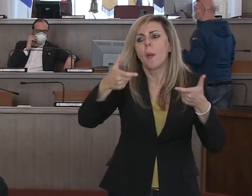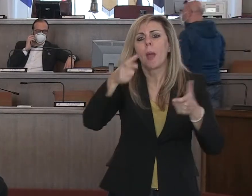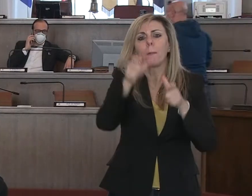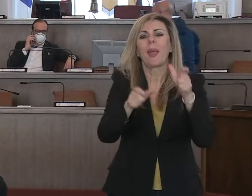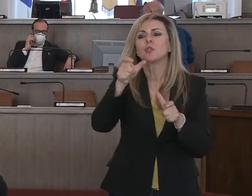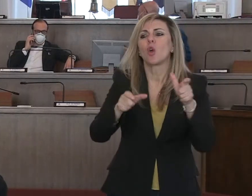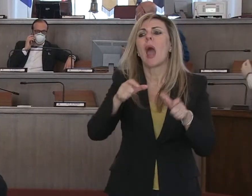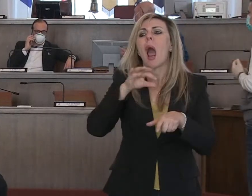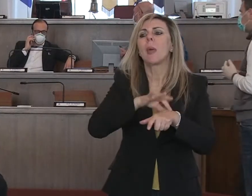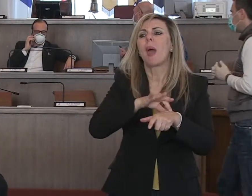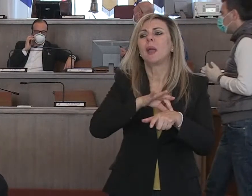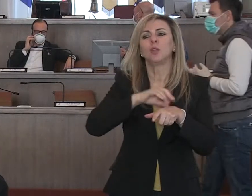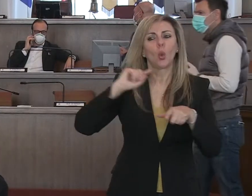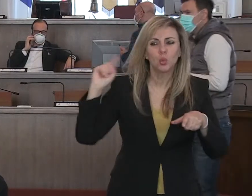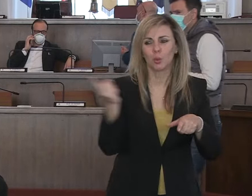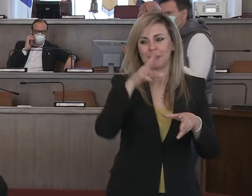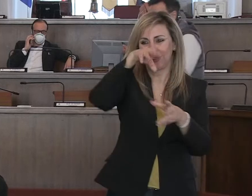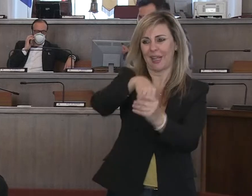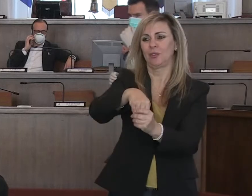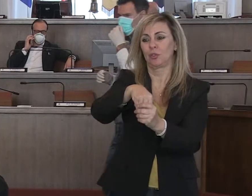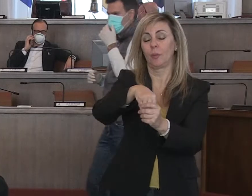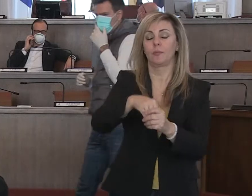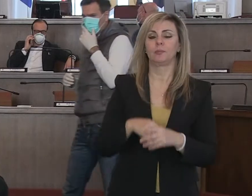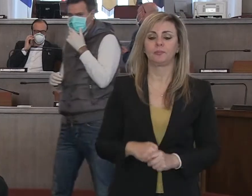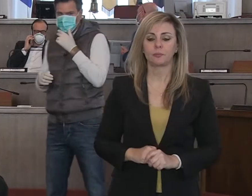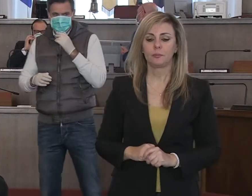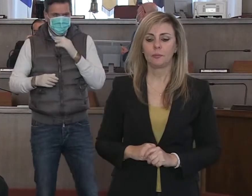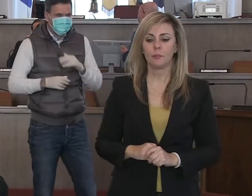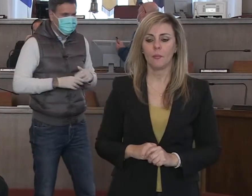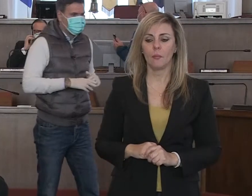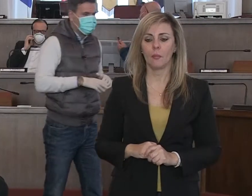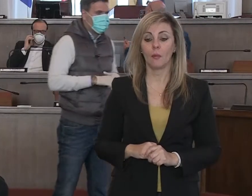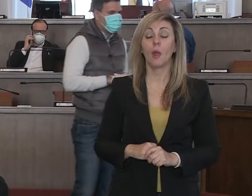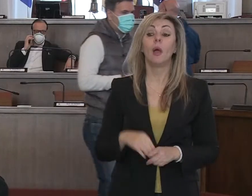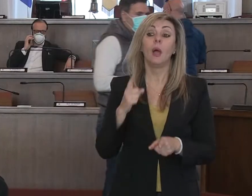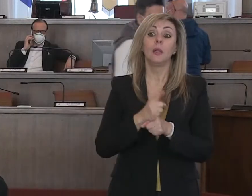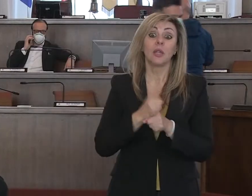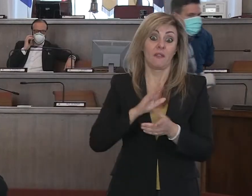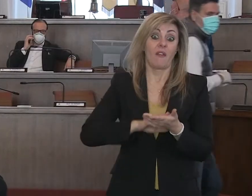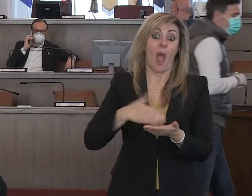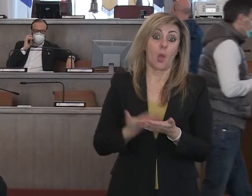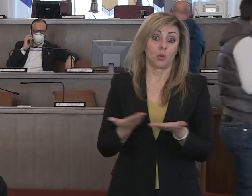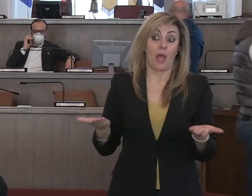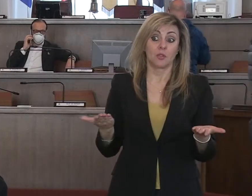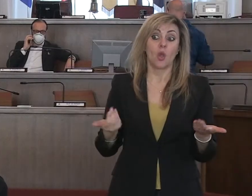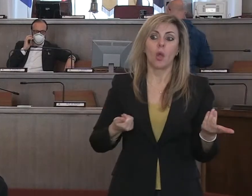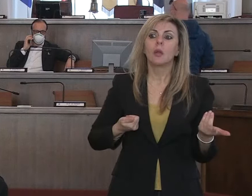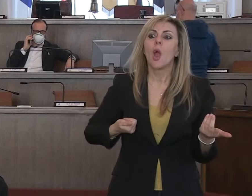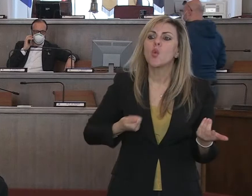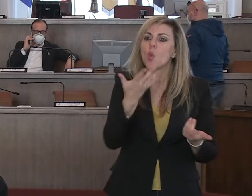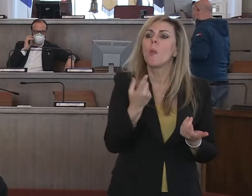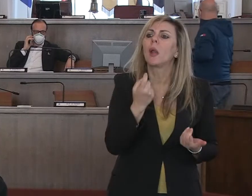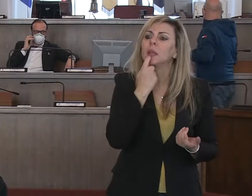personale. Ci viene richiesto, è una linea che dobbiamo valutare anche in base al numero dei